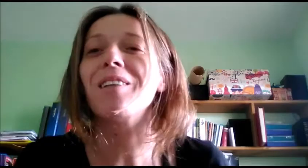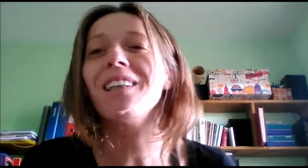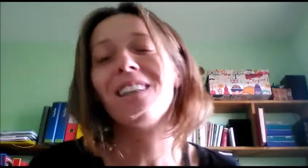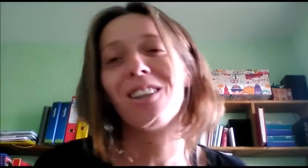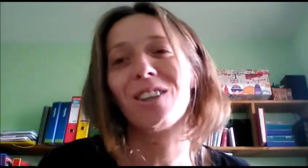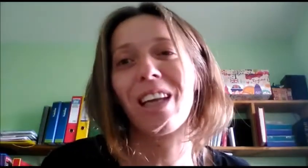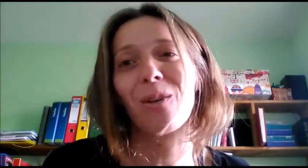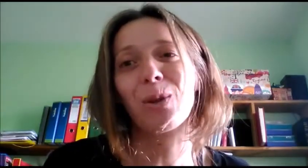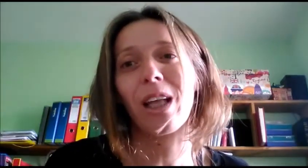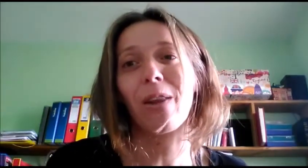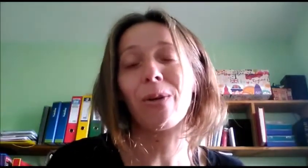bien y que os haya gustado